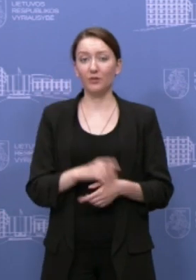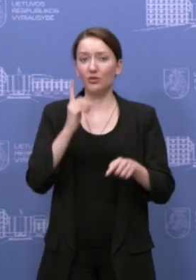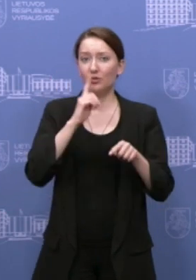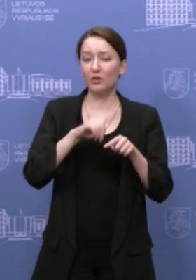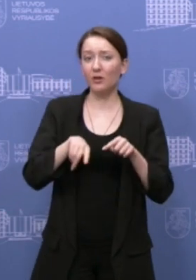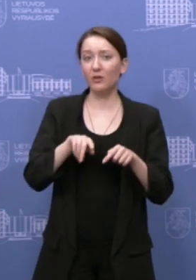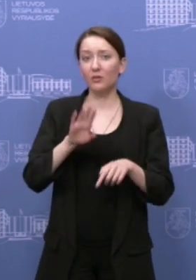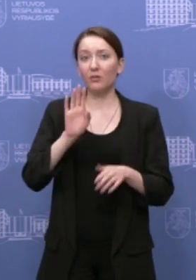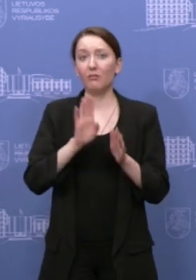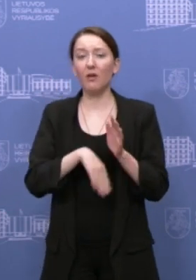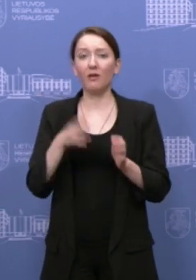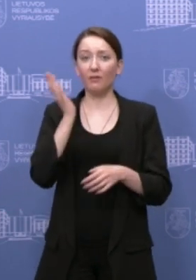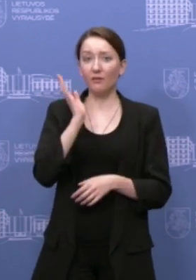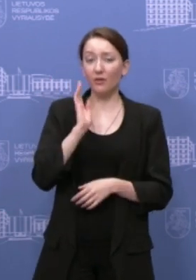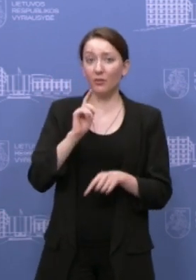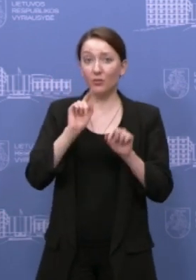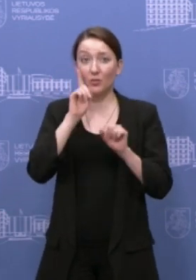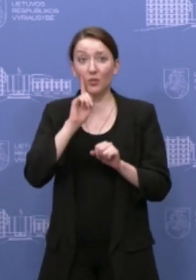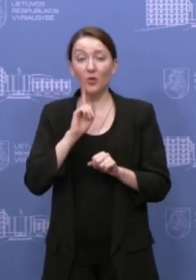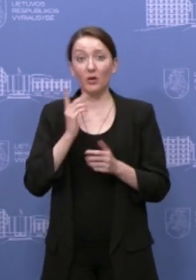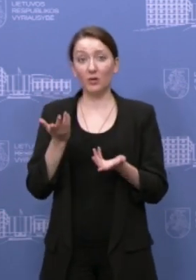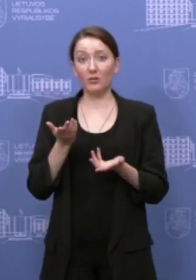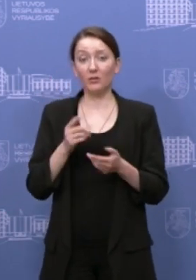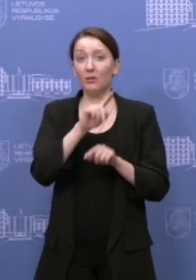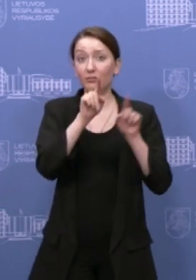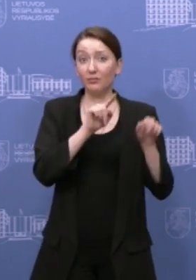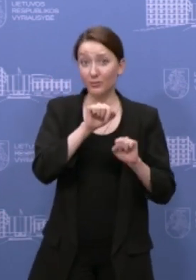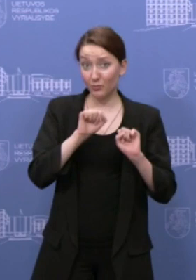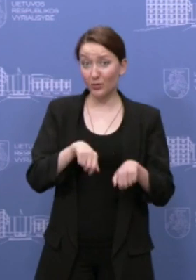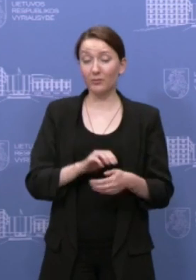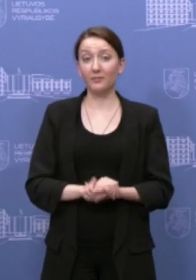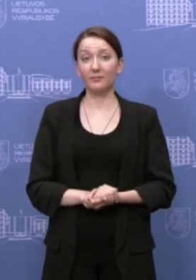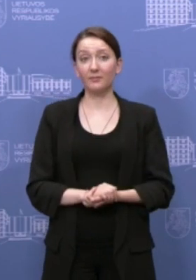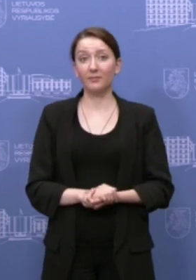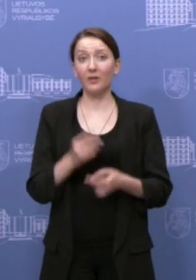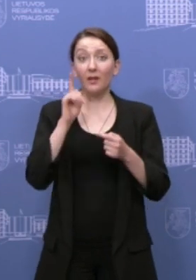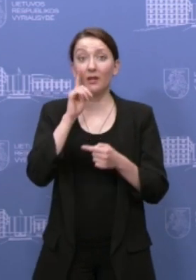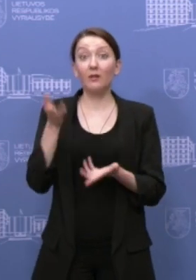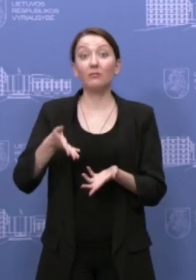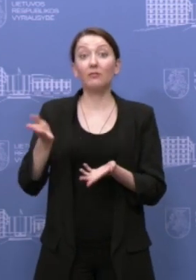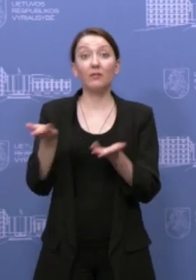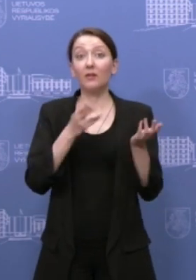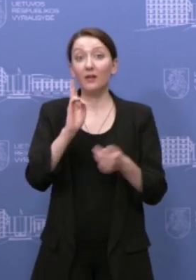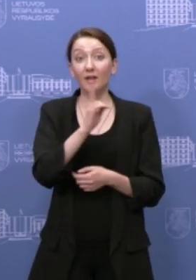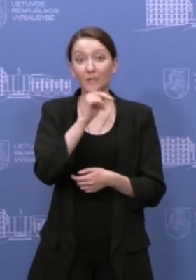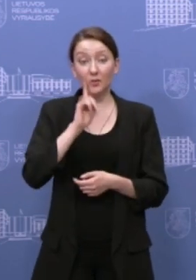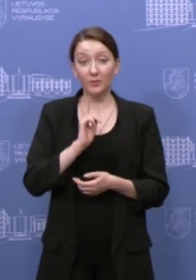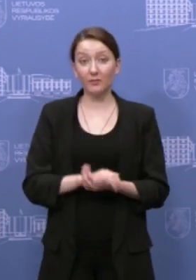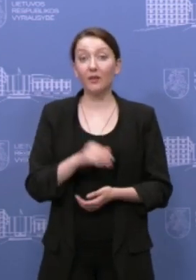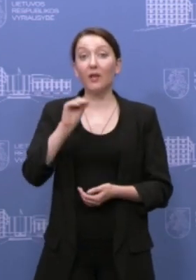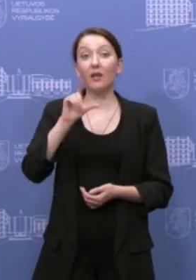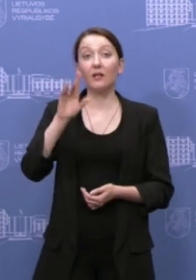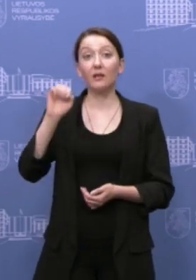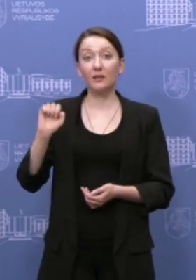be premjero įžangų tiesiog iš karto pradėsime nuo klausimų. Nematau norinčių klausyti, dabar jau matau. Gerai,